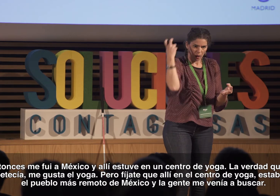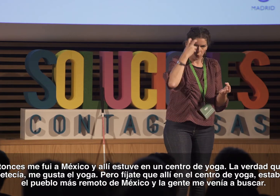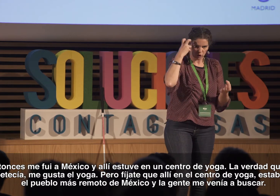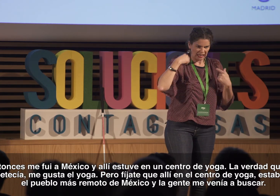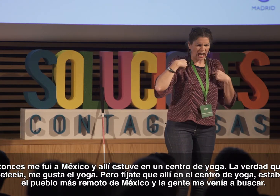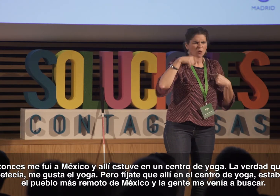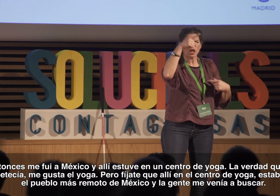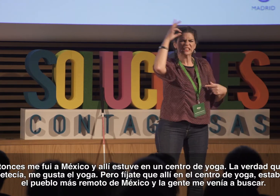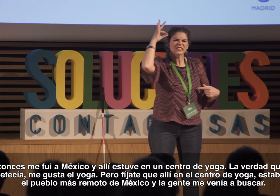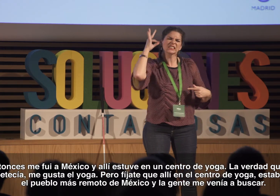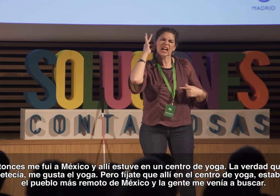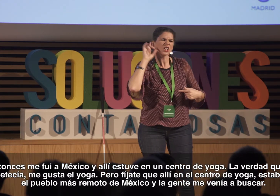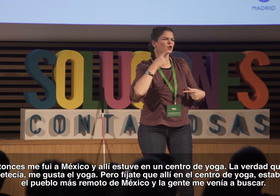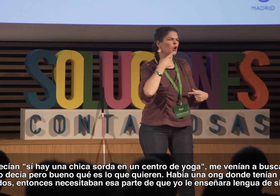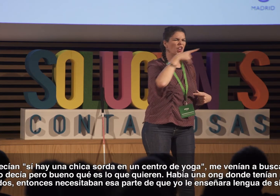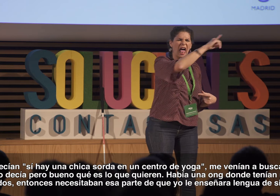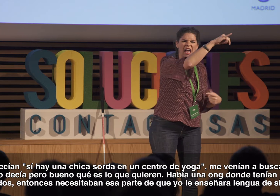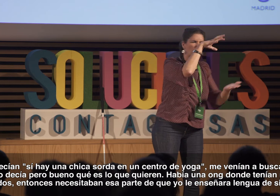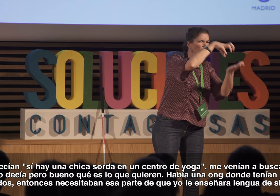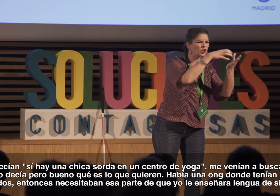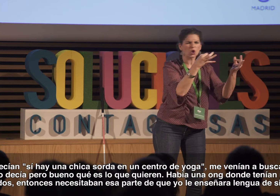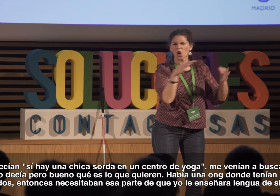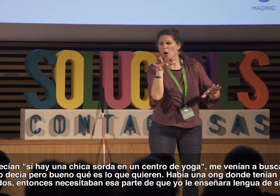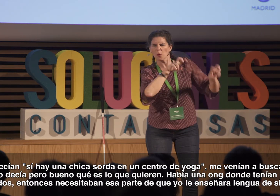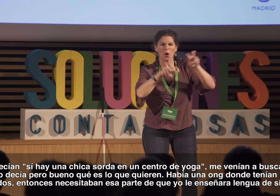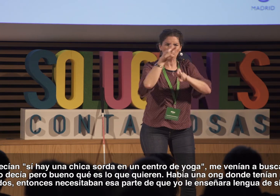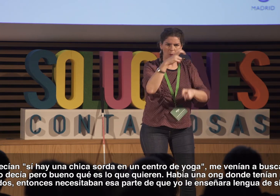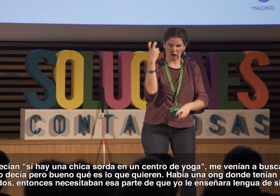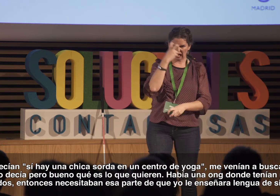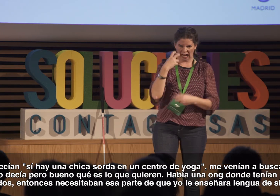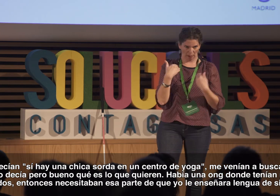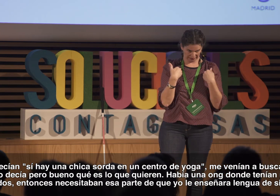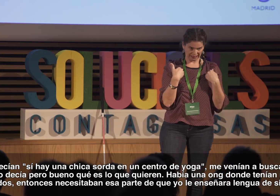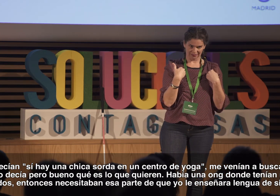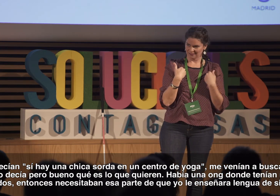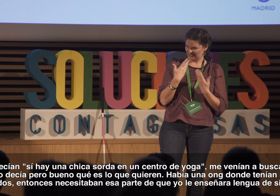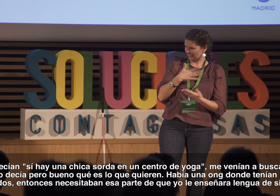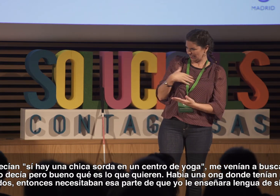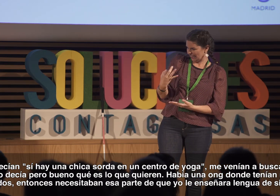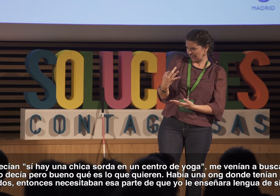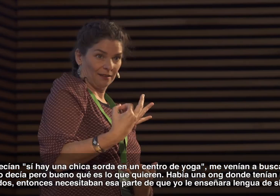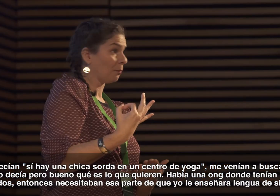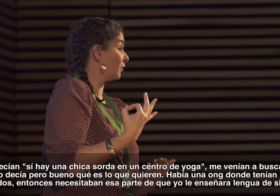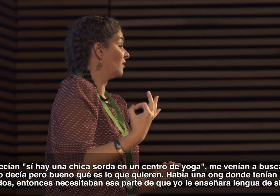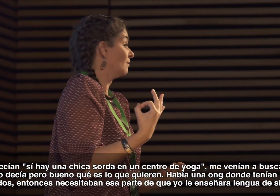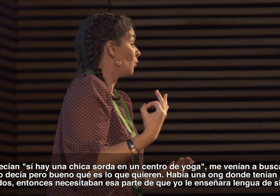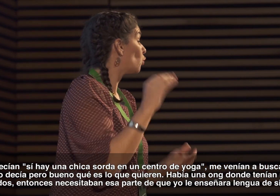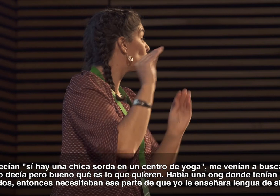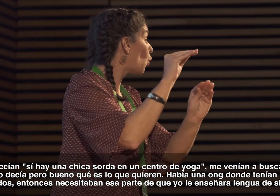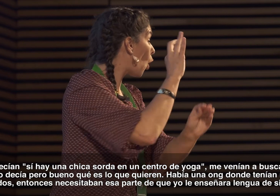y la gente me venía a buscar. Me decía, sí, hay una chica sorda allí en un centro de yoga. Me venían a buscar a mí. Y yo decía, pero qué bueno, qué es lo que quieren.